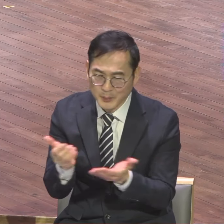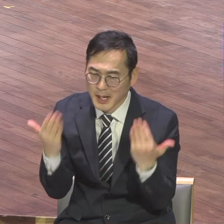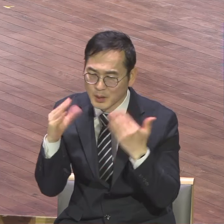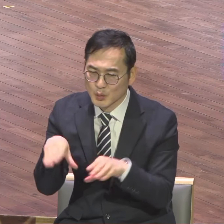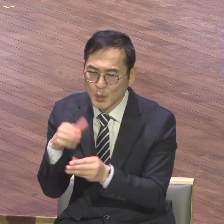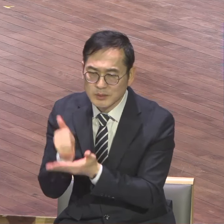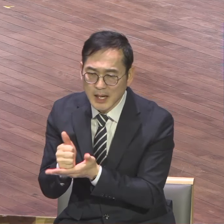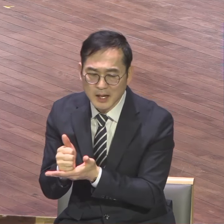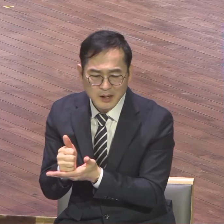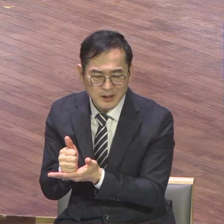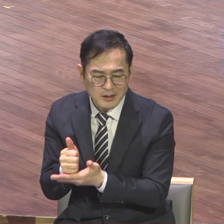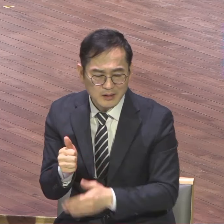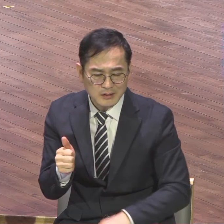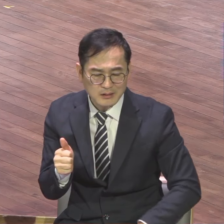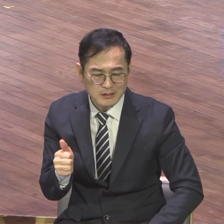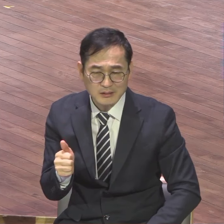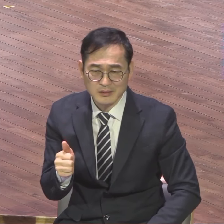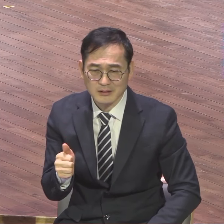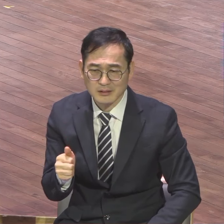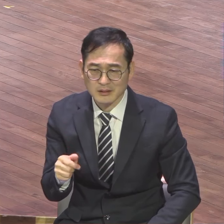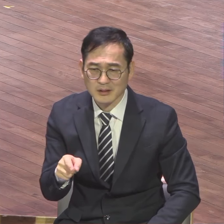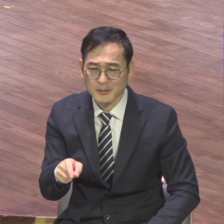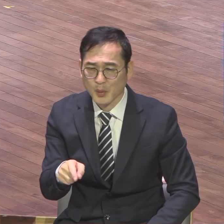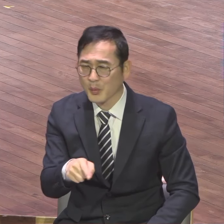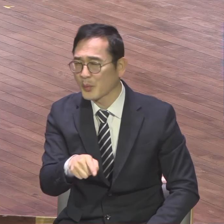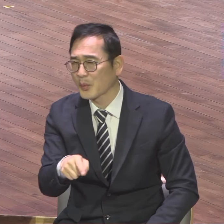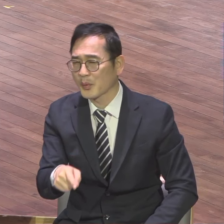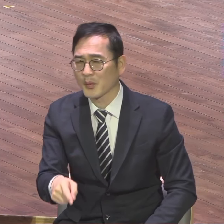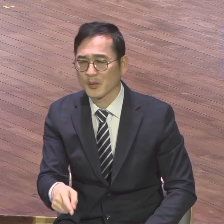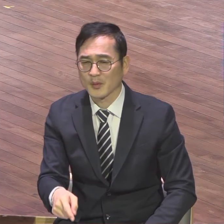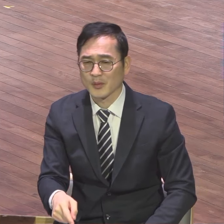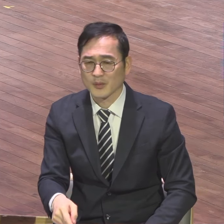너 끝 해요. 10년 넘게는 할 거 뭐했냐. 줘라. 안 된대.